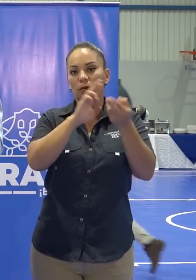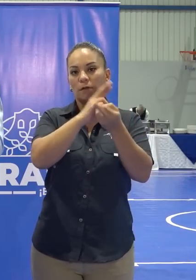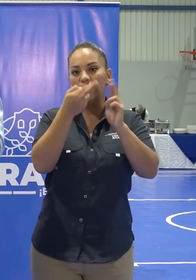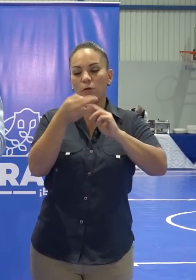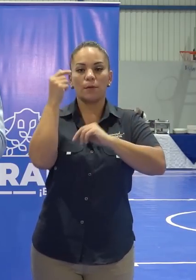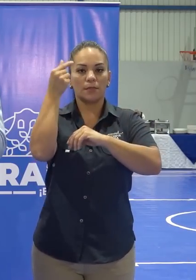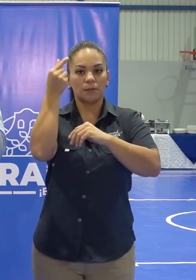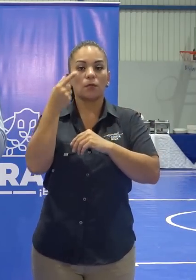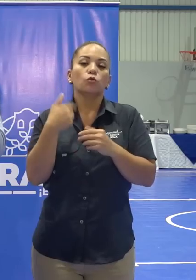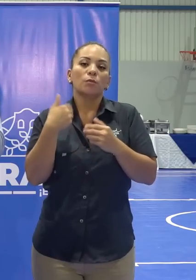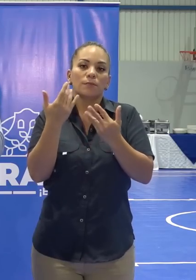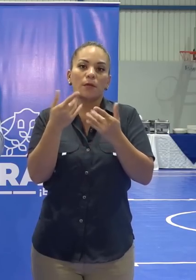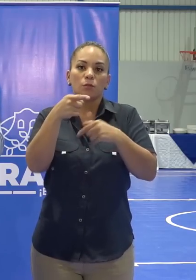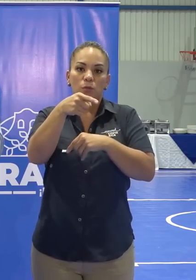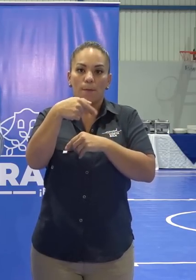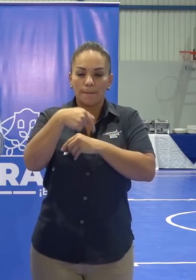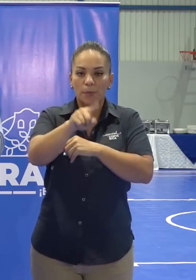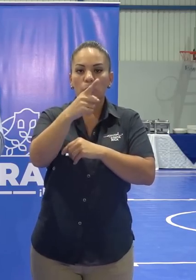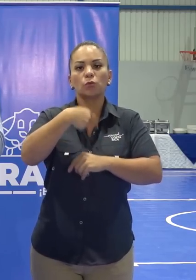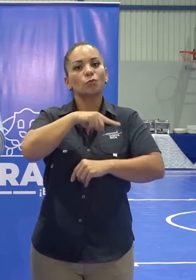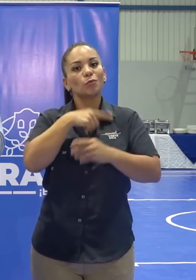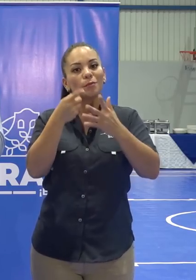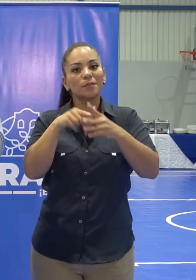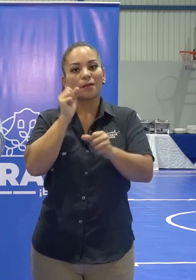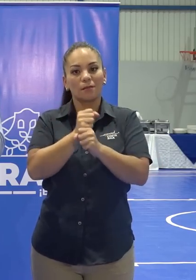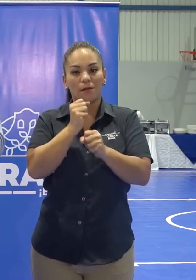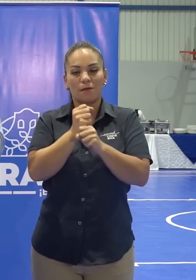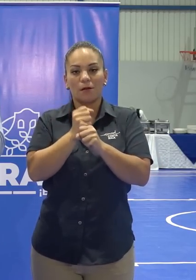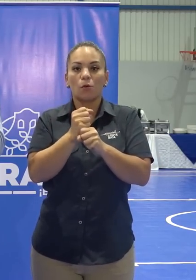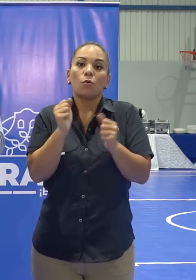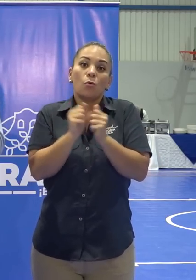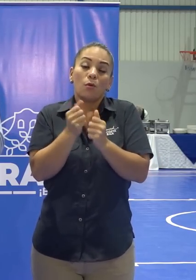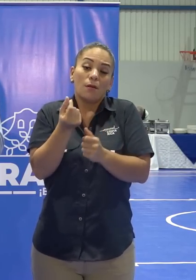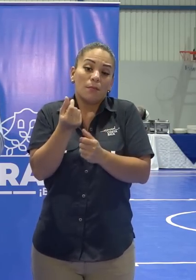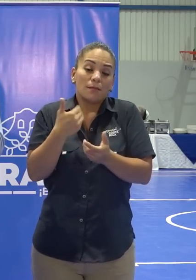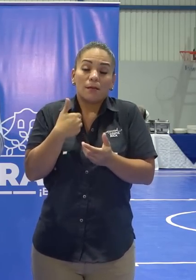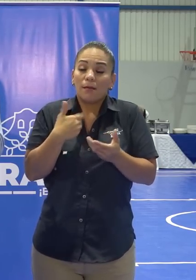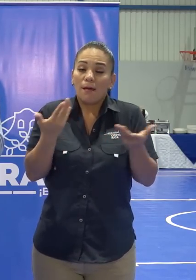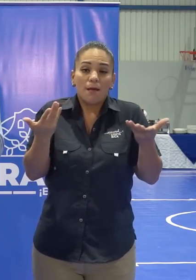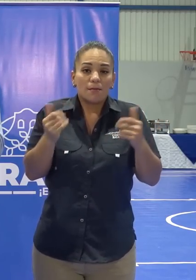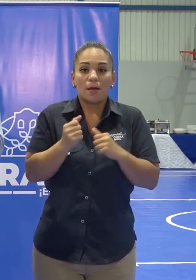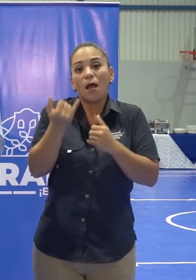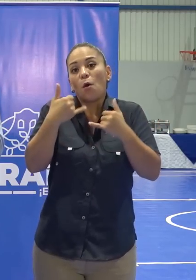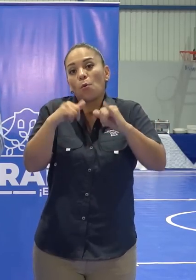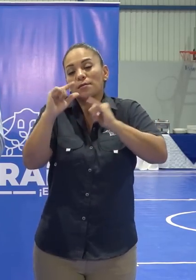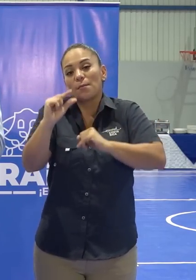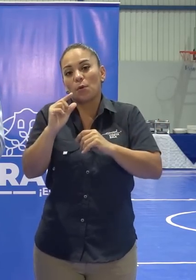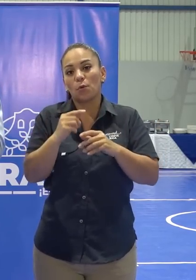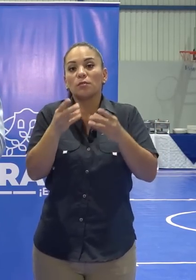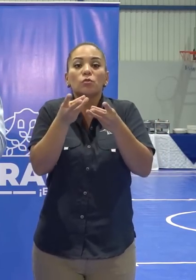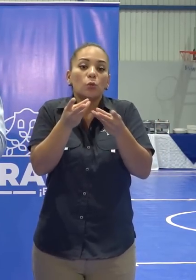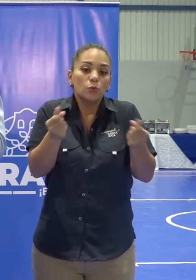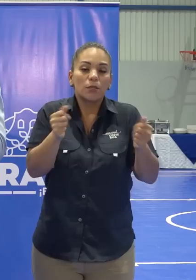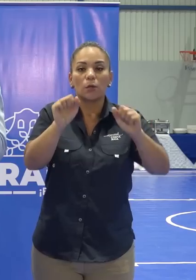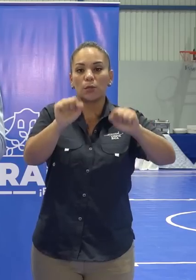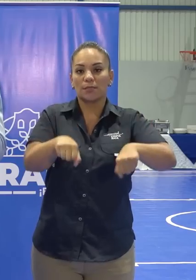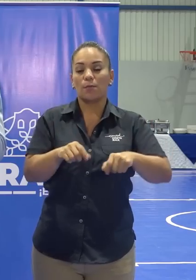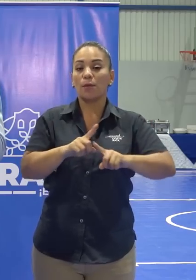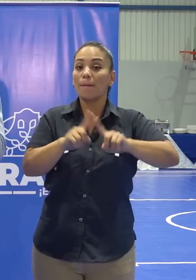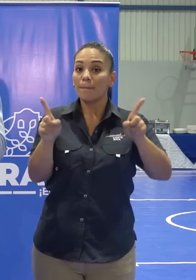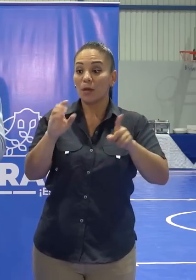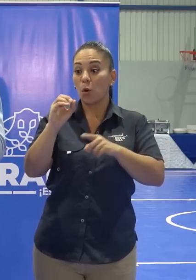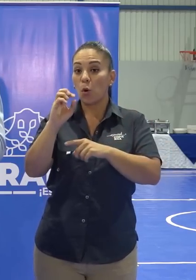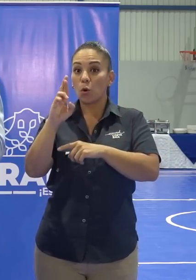espero que eso sea pronto, y ponernos a trabajar con los pocos recursos que tenemos en arreglar lo que se pueda. Pero